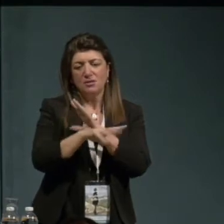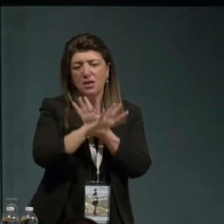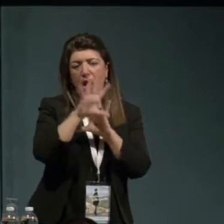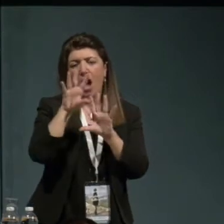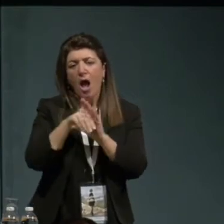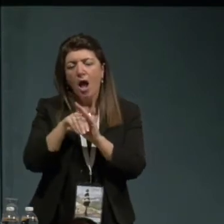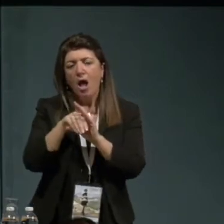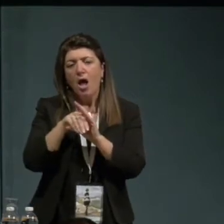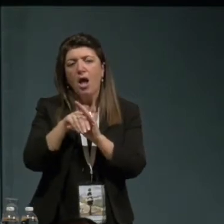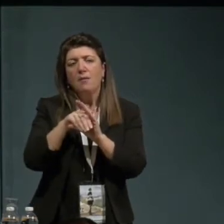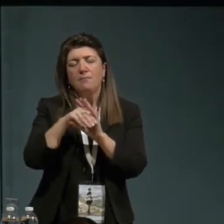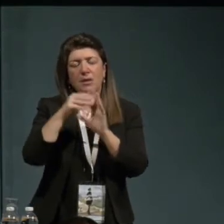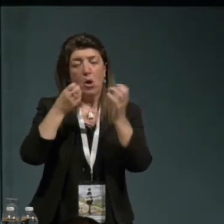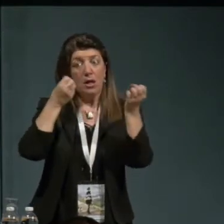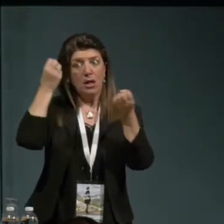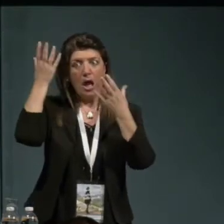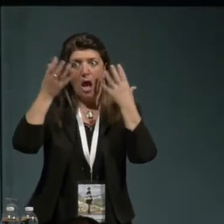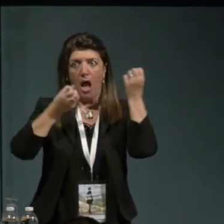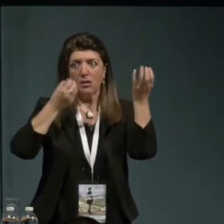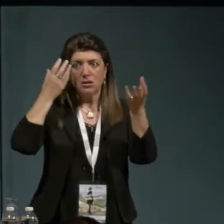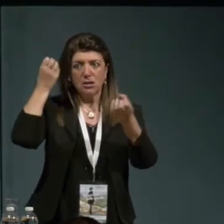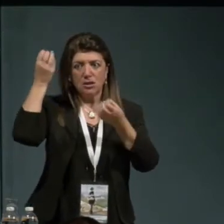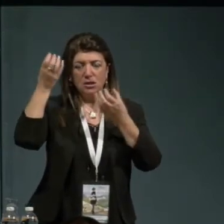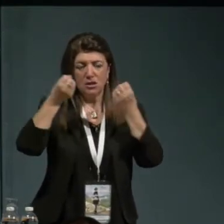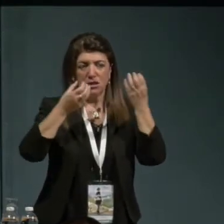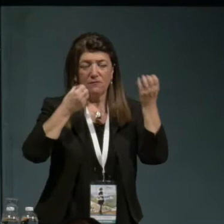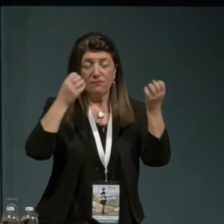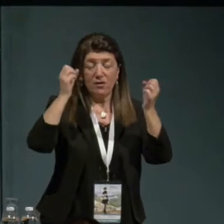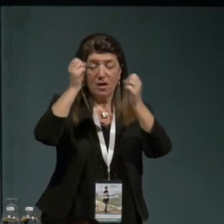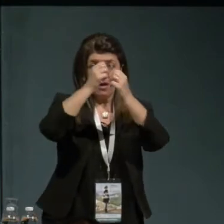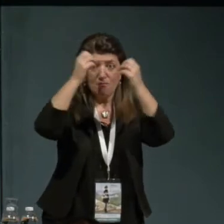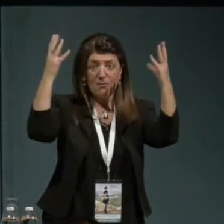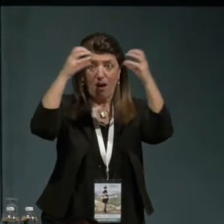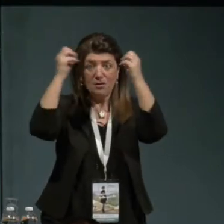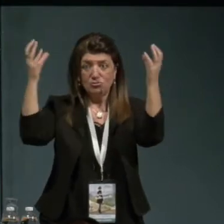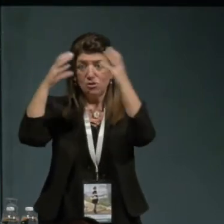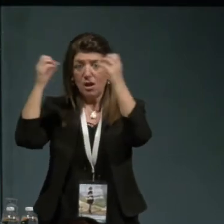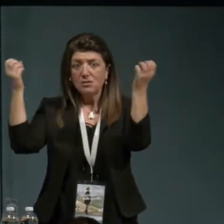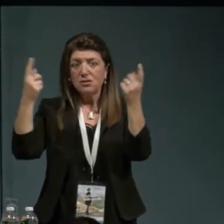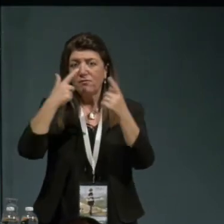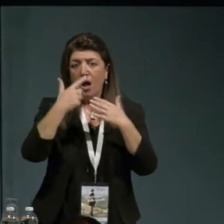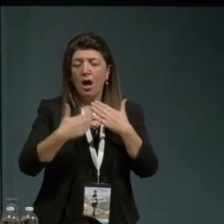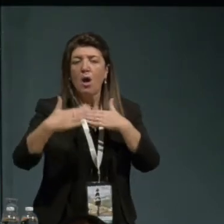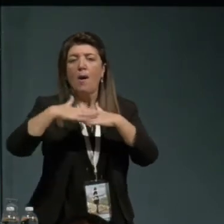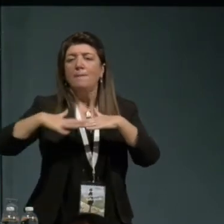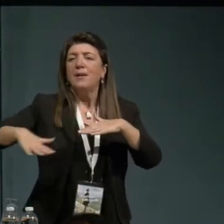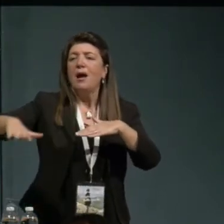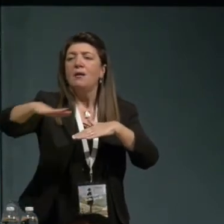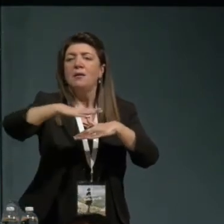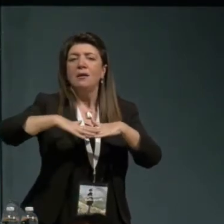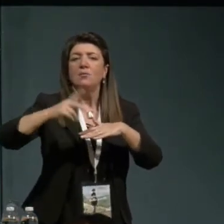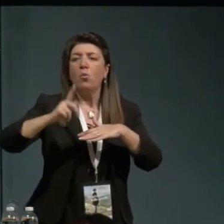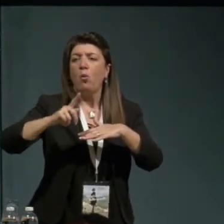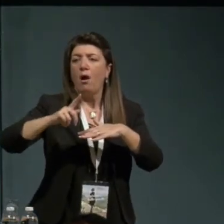immaginativi, agli antipodi del pianeta e in sistemi sociali e politici molto